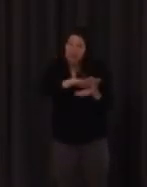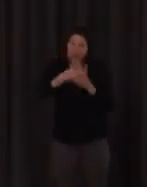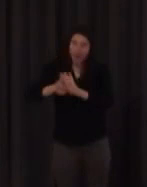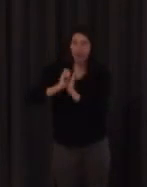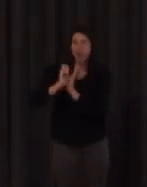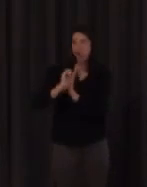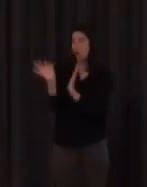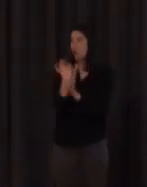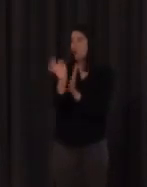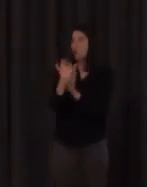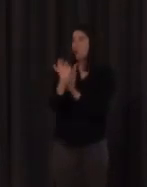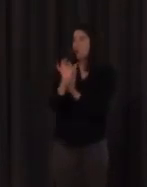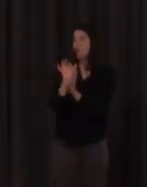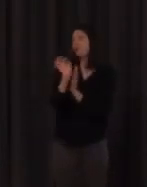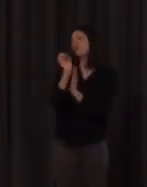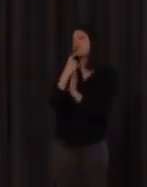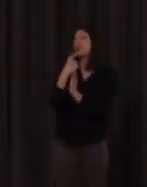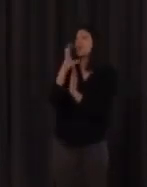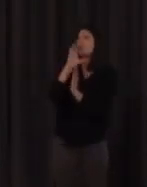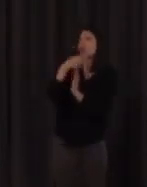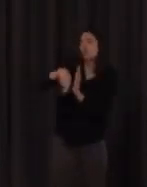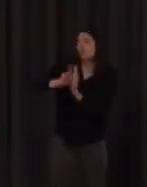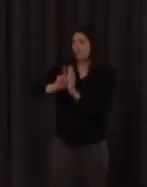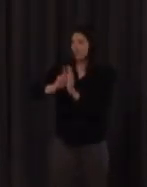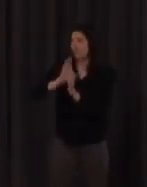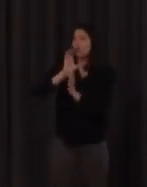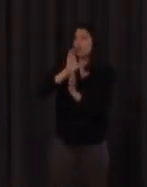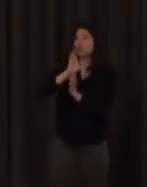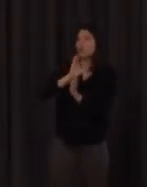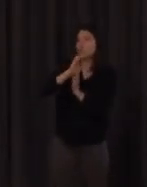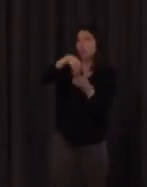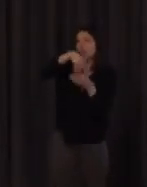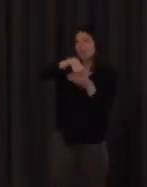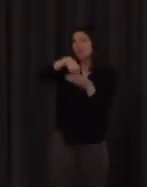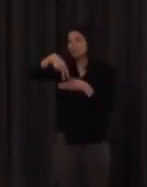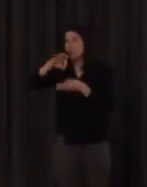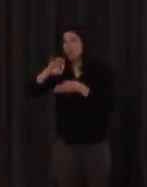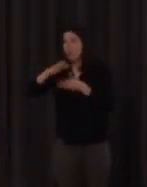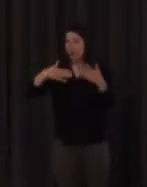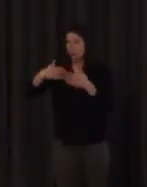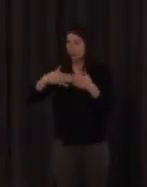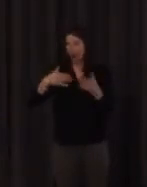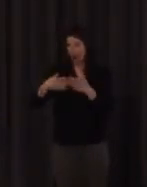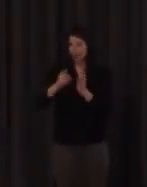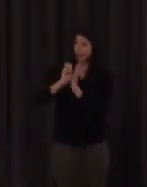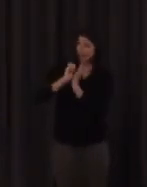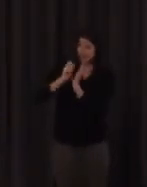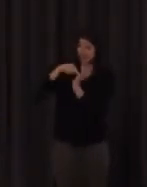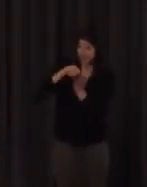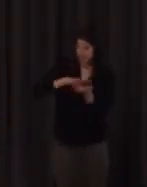componentes no manuales no están reflejados en este sistema porque en su día no se consideraron